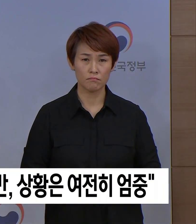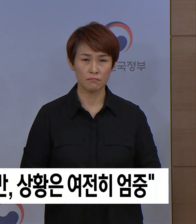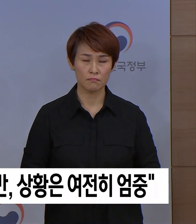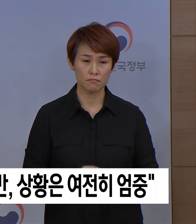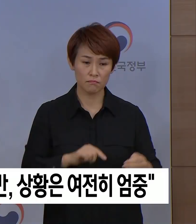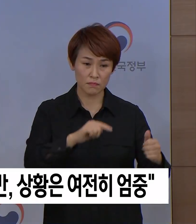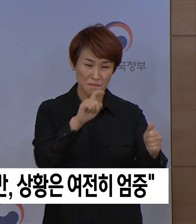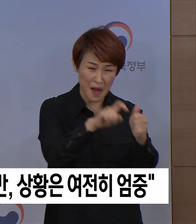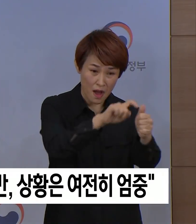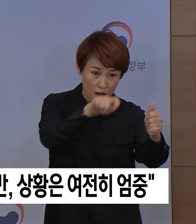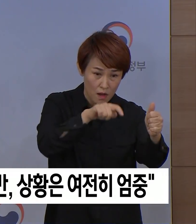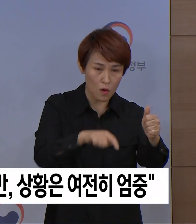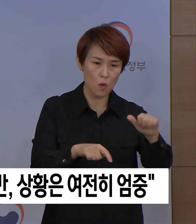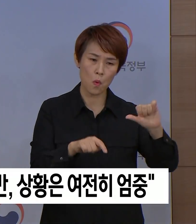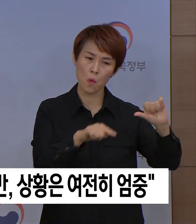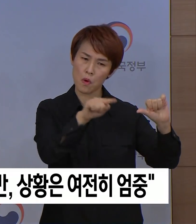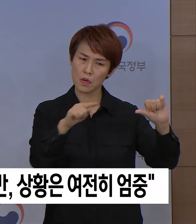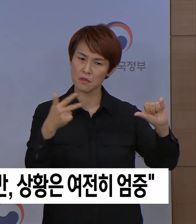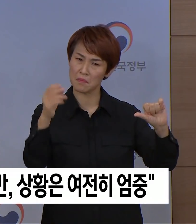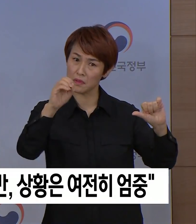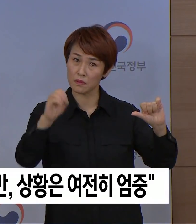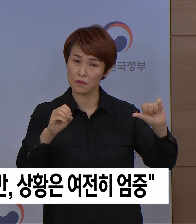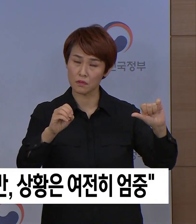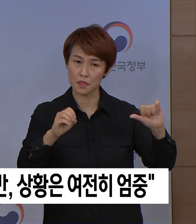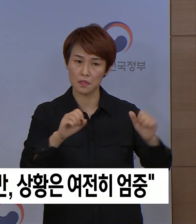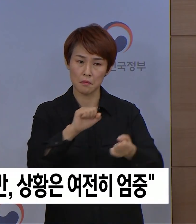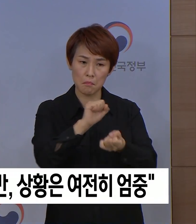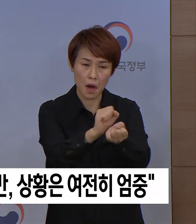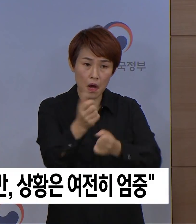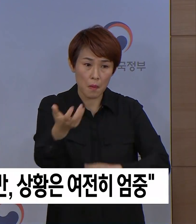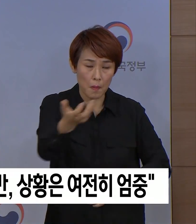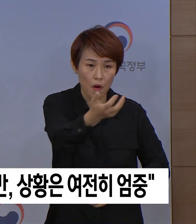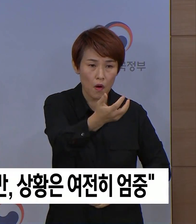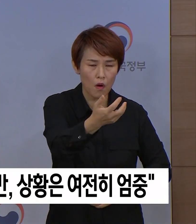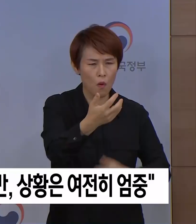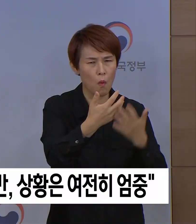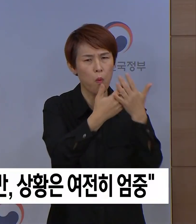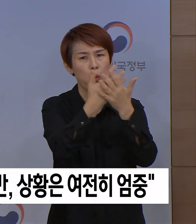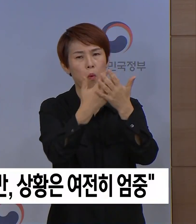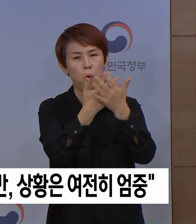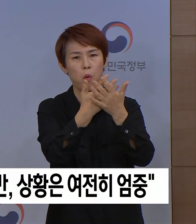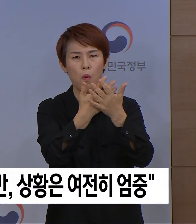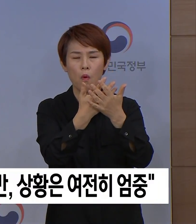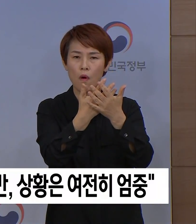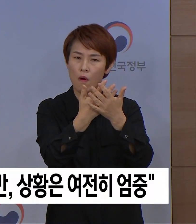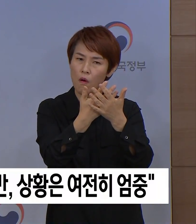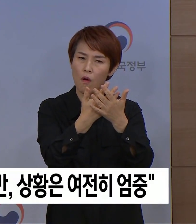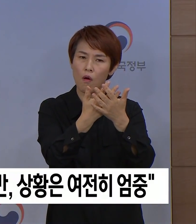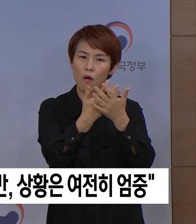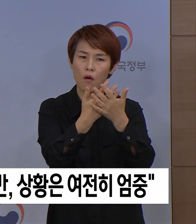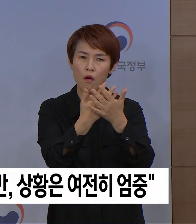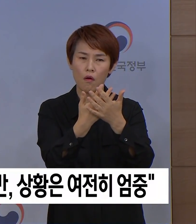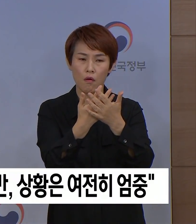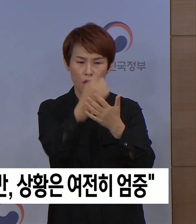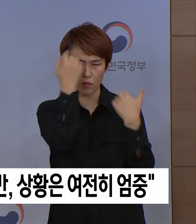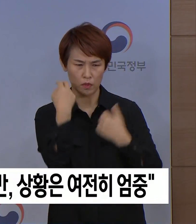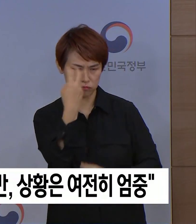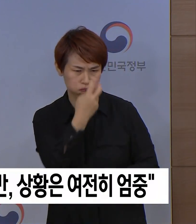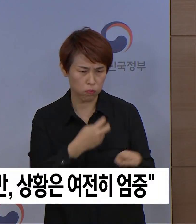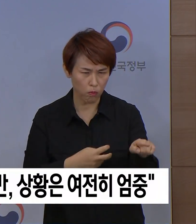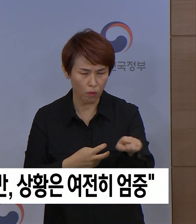내지 7% 정도의 환자는 감염 경로가 확인되지 않고 방역망의 통제를 벗어난 환자들이며